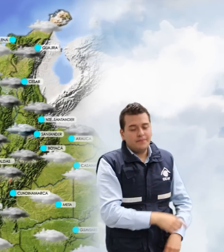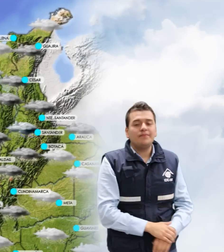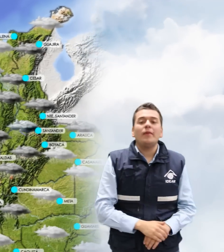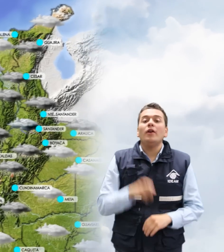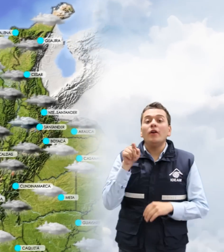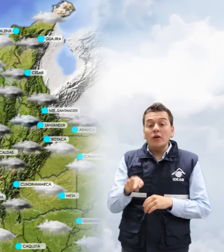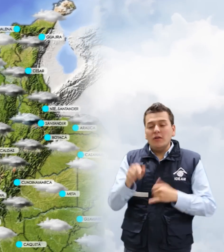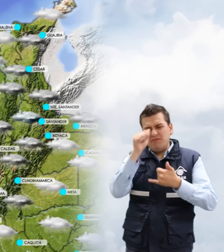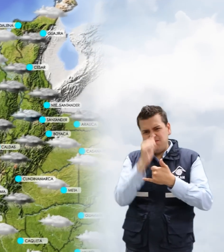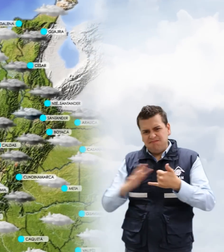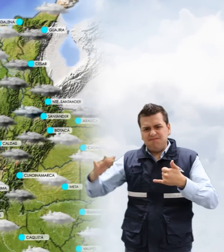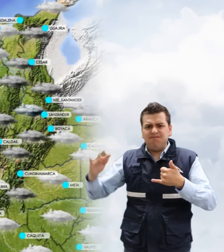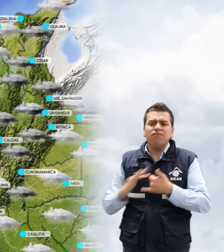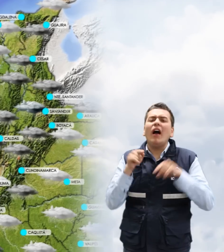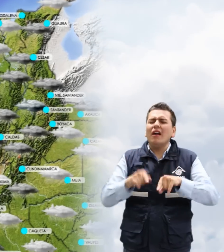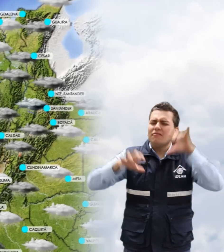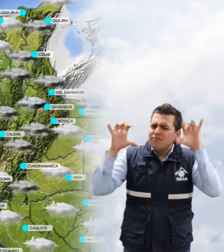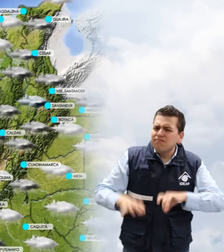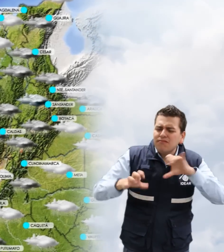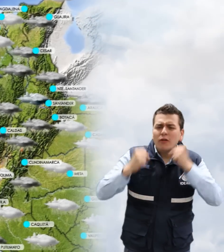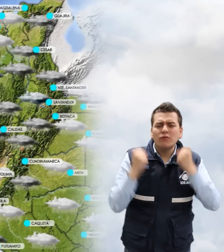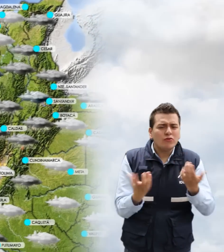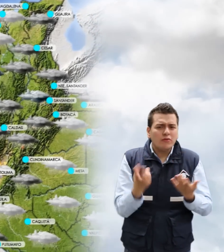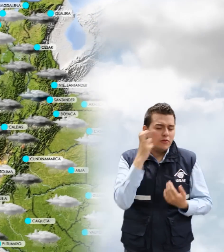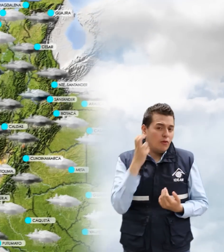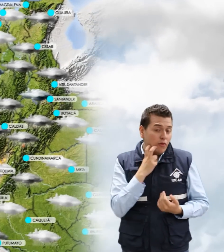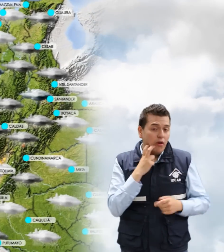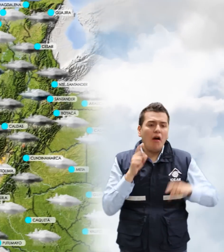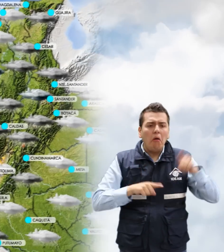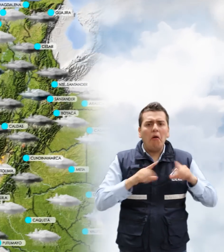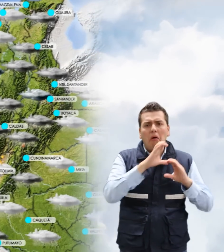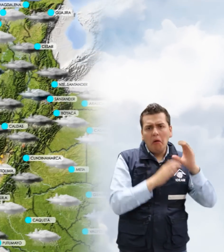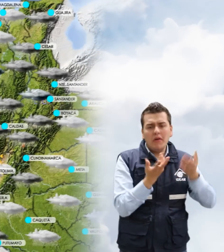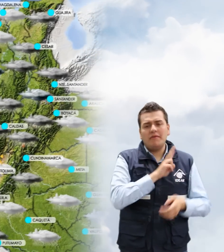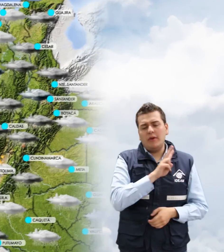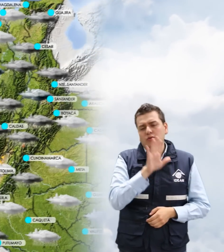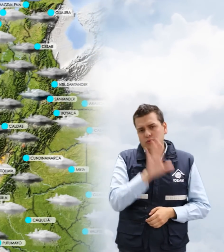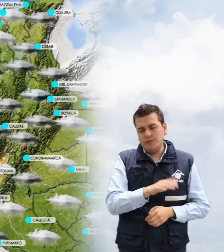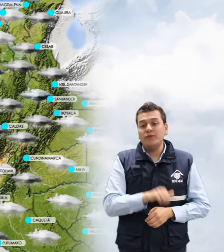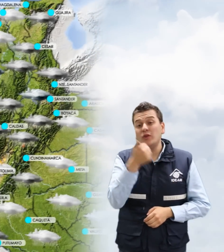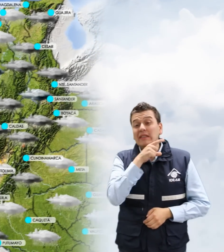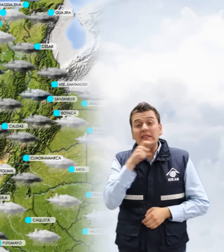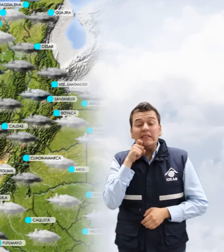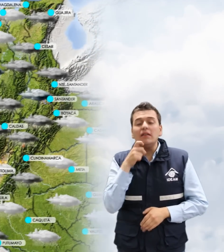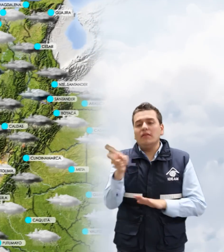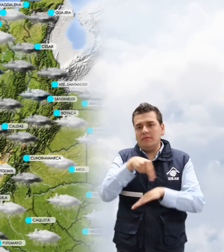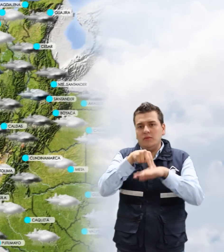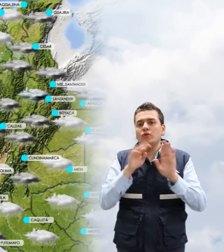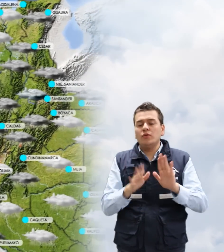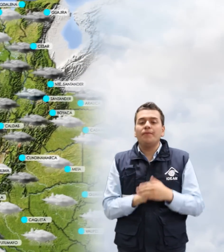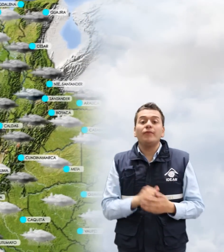En la región Pacífica, precipitaciones fuertes en Chocó y sectores de Cauca y Valle del Cauca. Condiciones secas en Nariño.